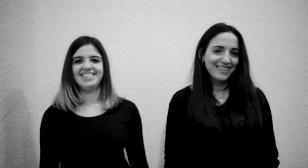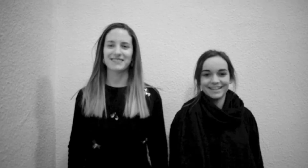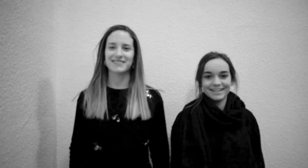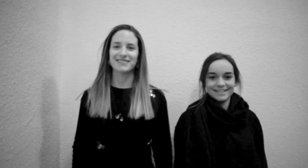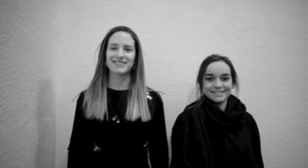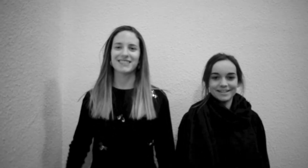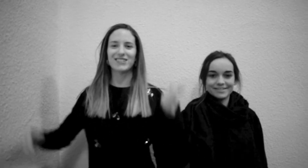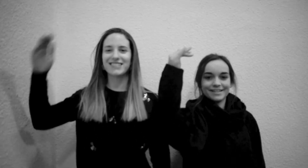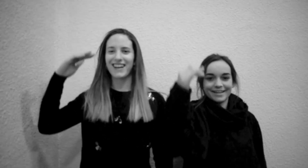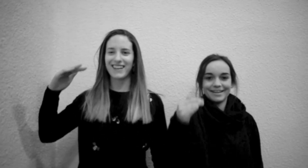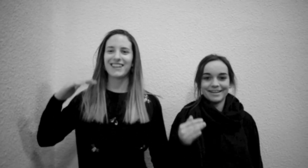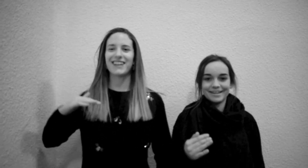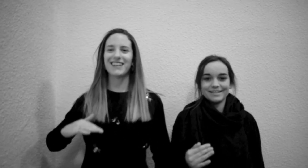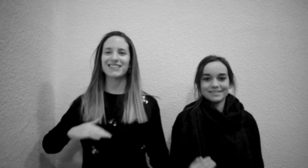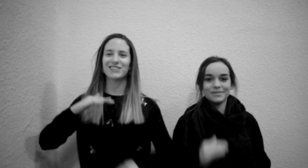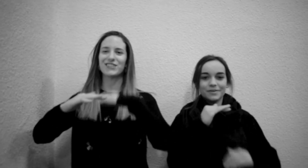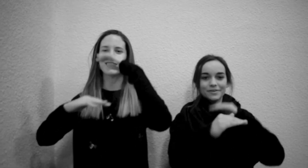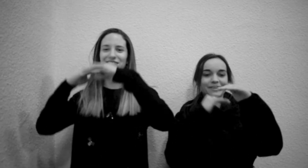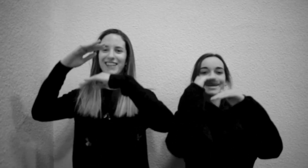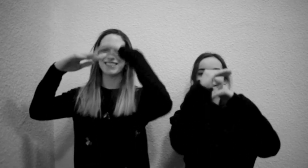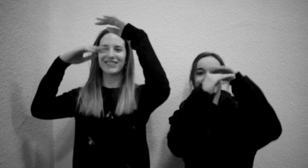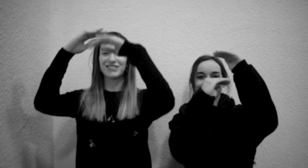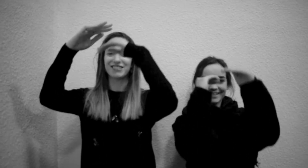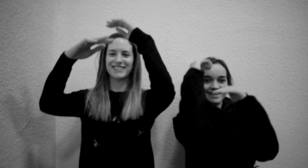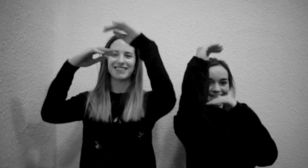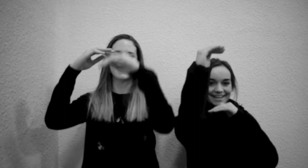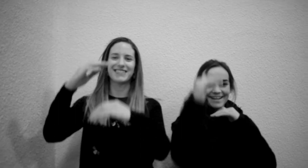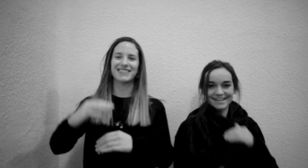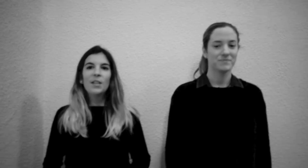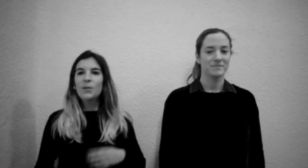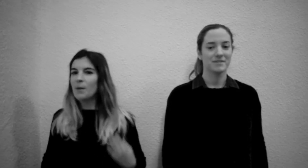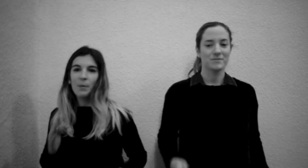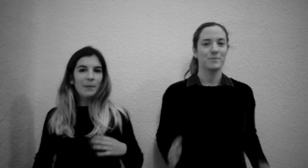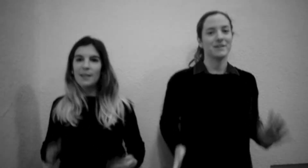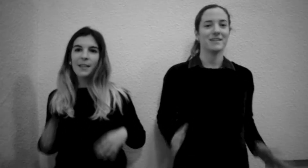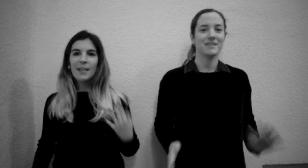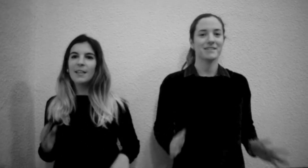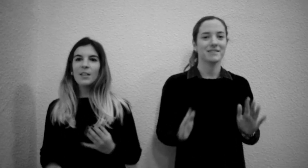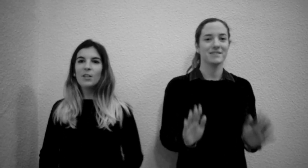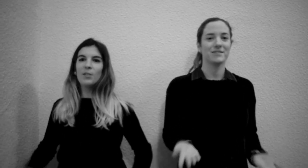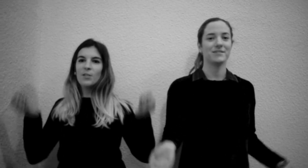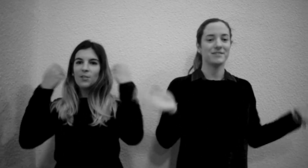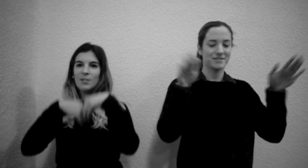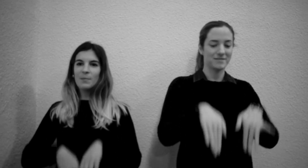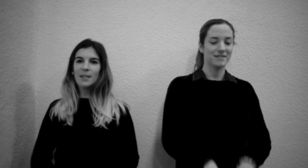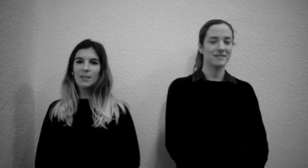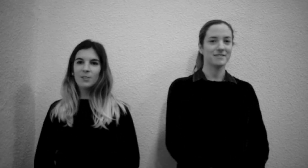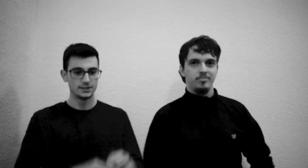Ya lo estás logrando No hay momentos malos